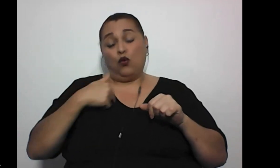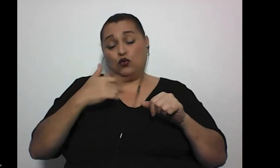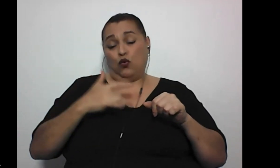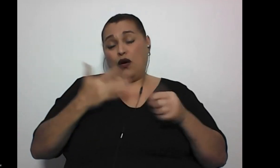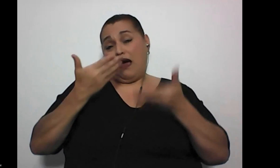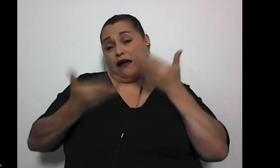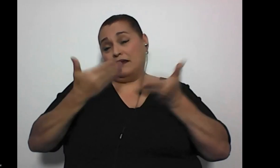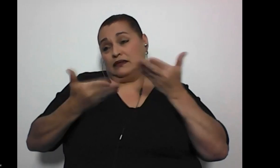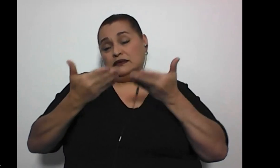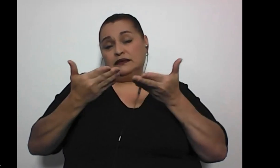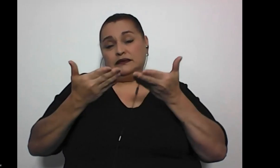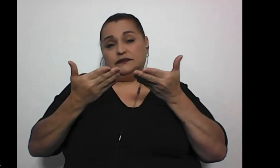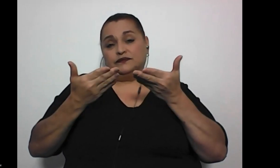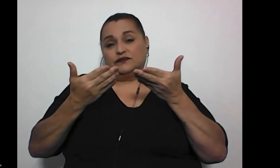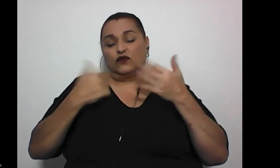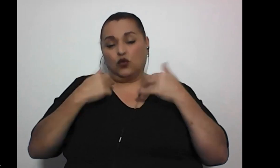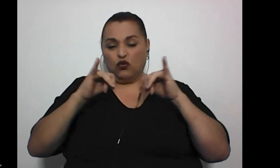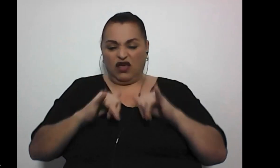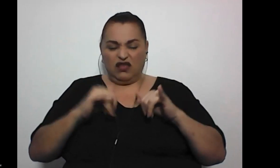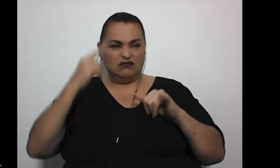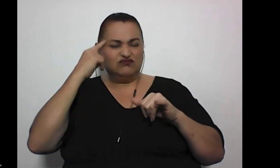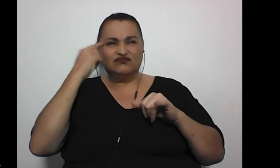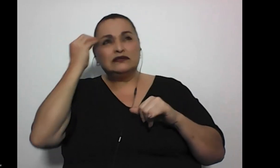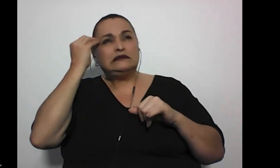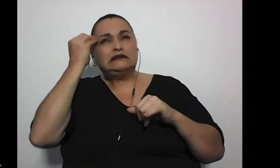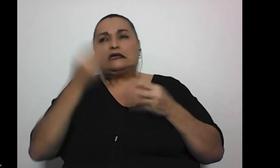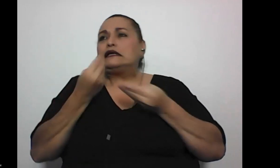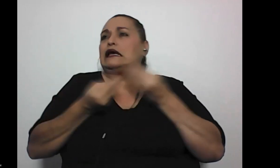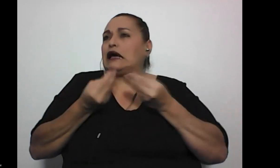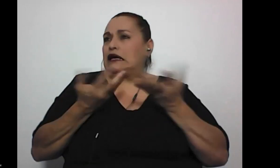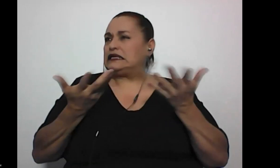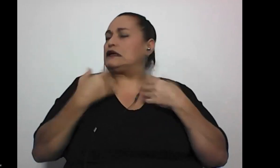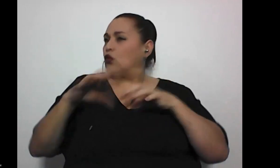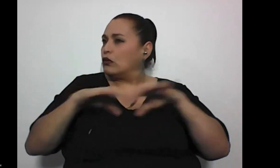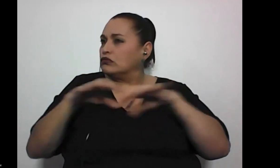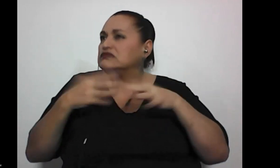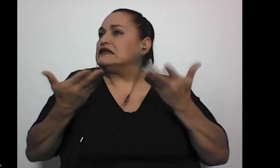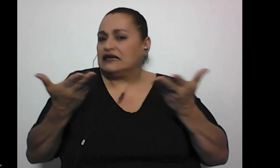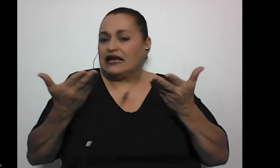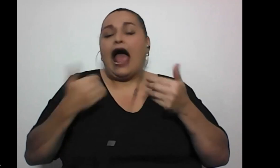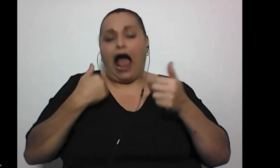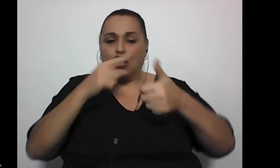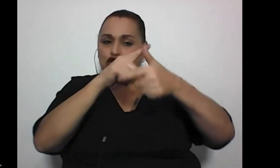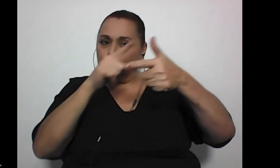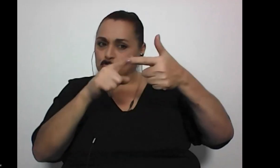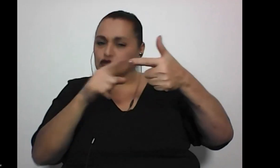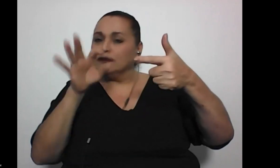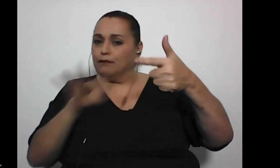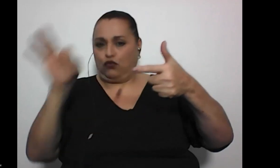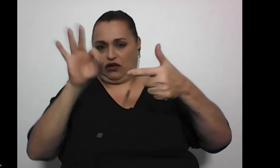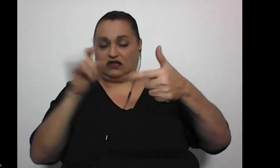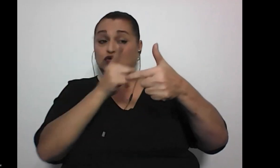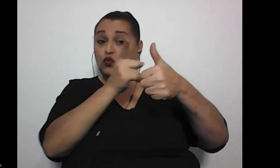se queda como sin saber qué hacer o cómo actuar, hay dos puntos muy importantes, uno es